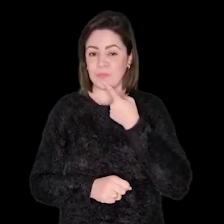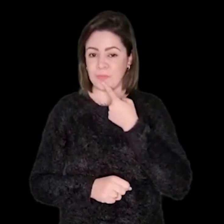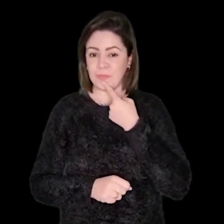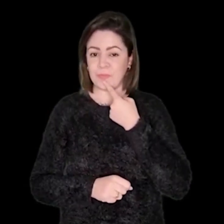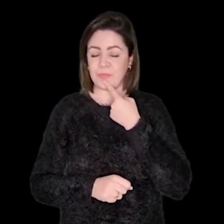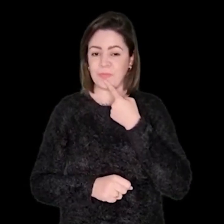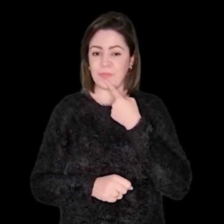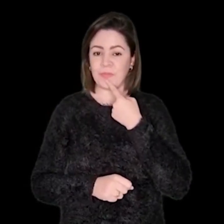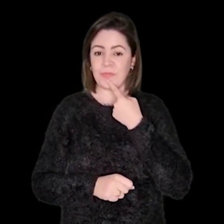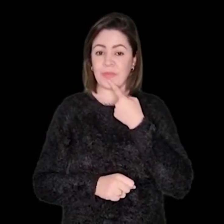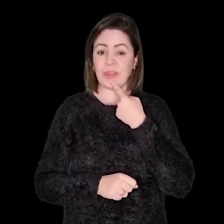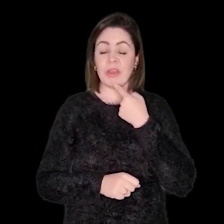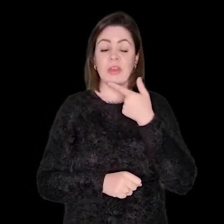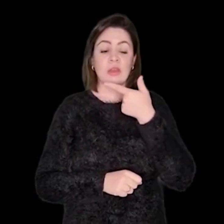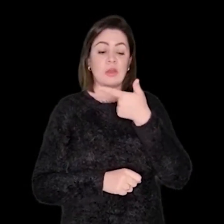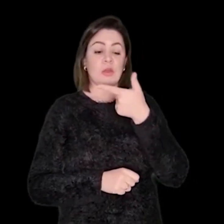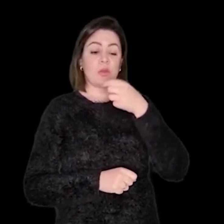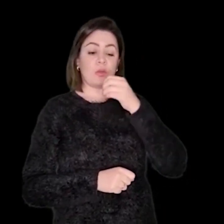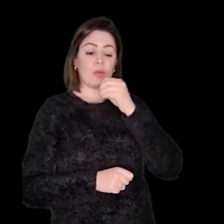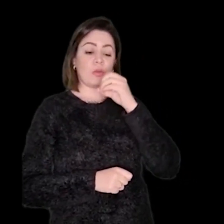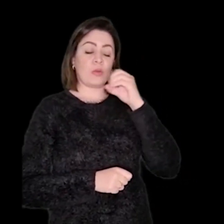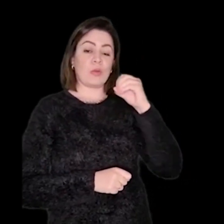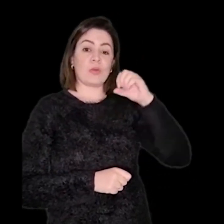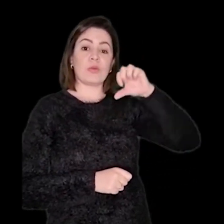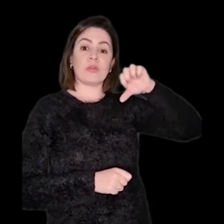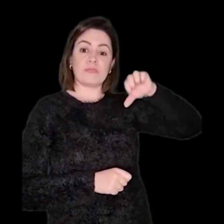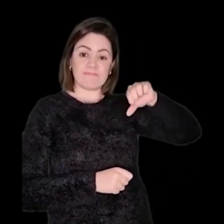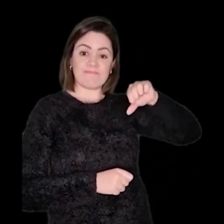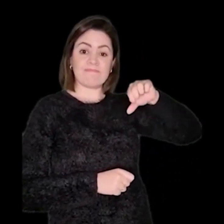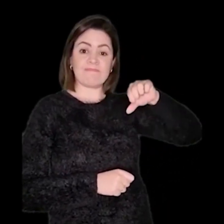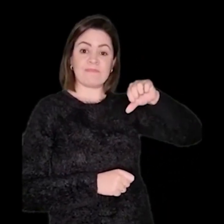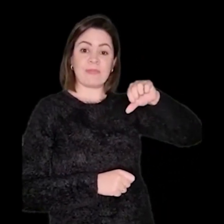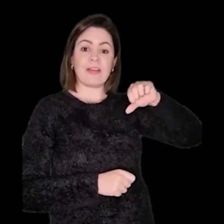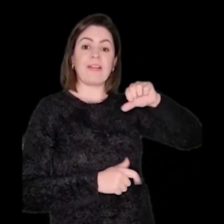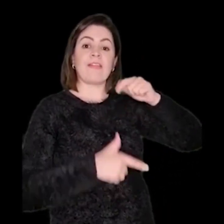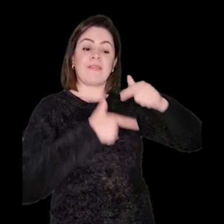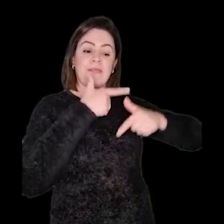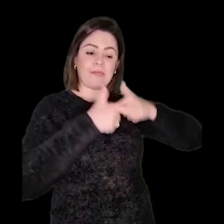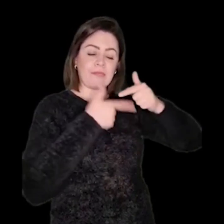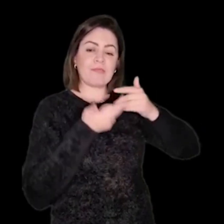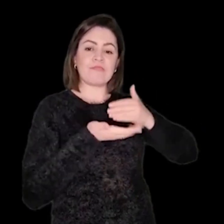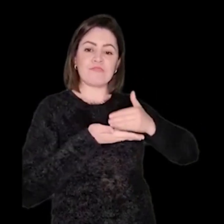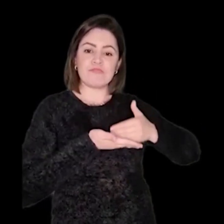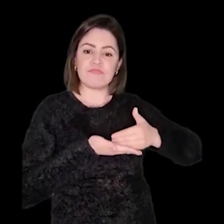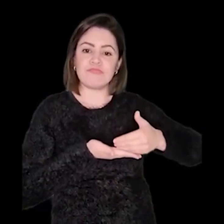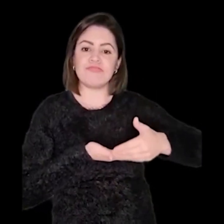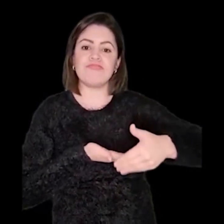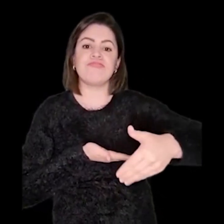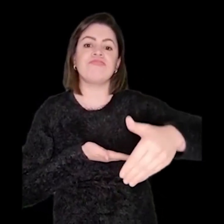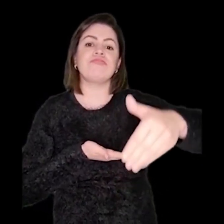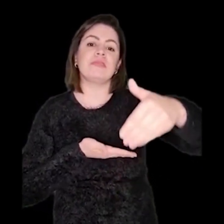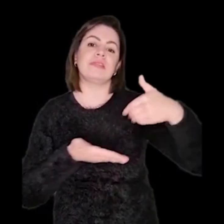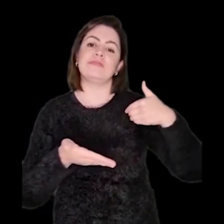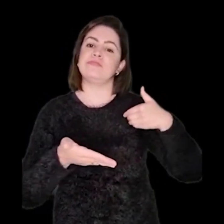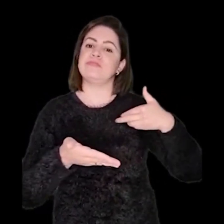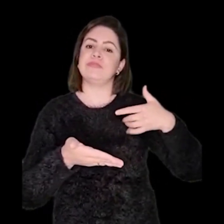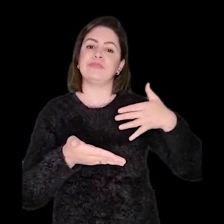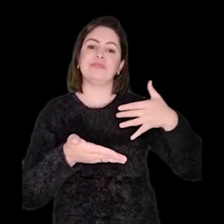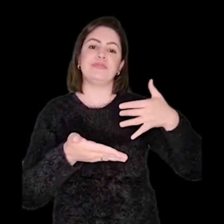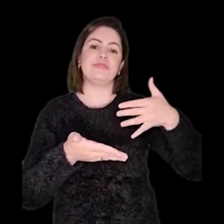docente na sala de recursos multifuncional surdez. Em 2009, iniciei a minha caminhada na